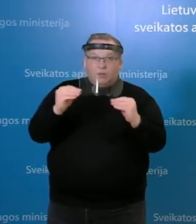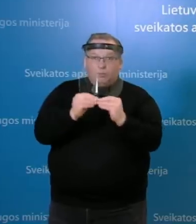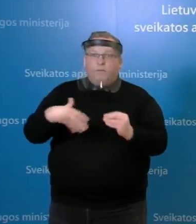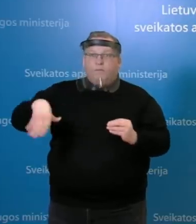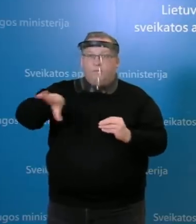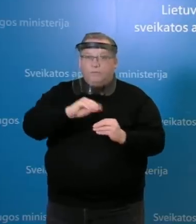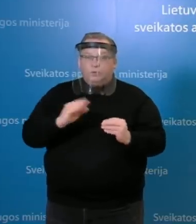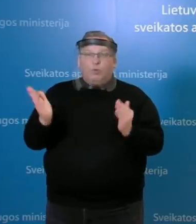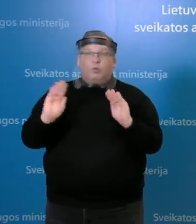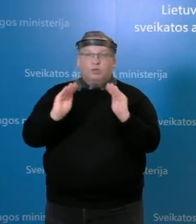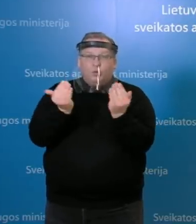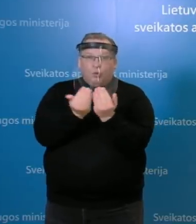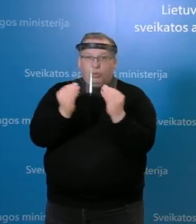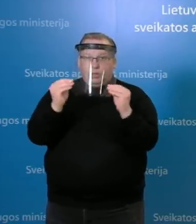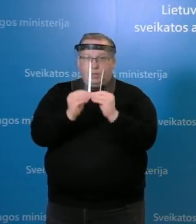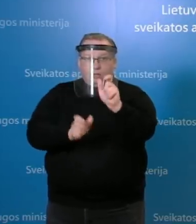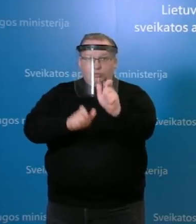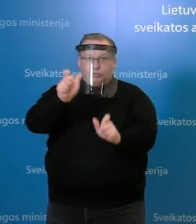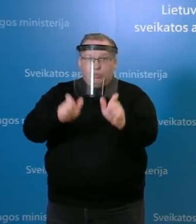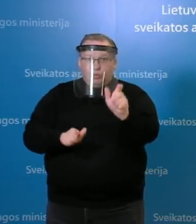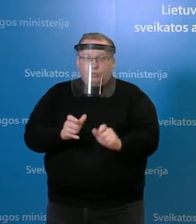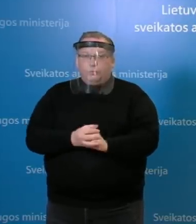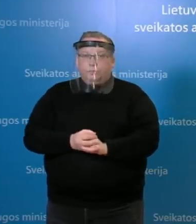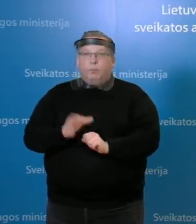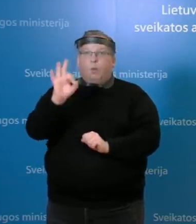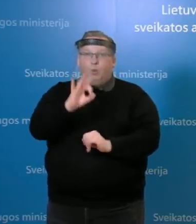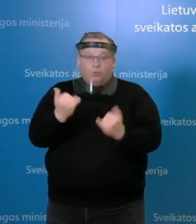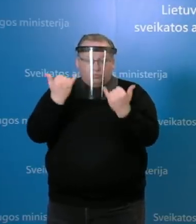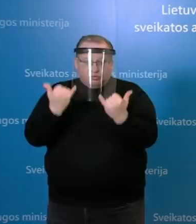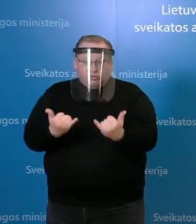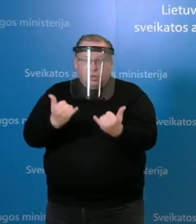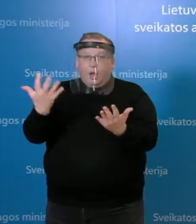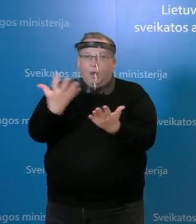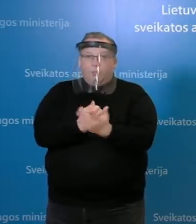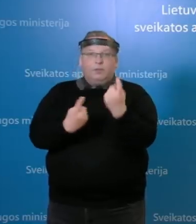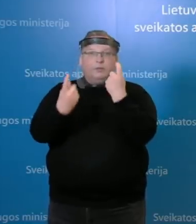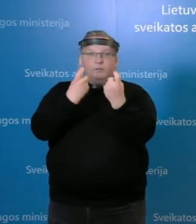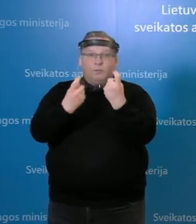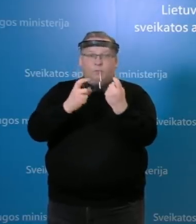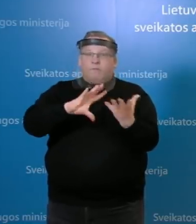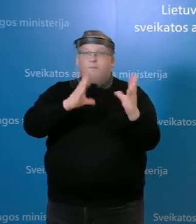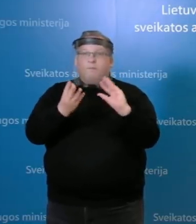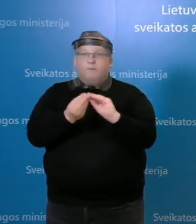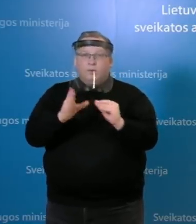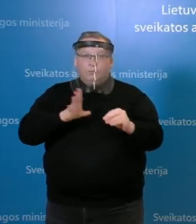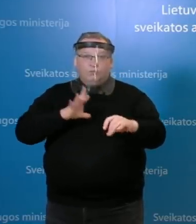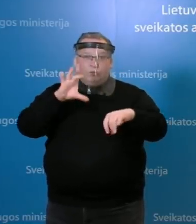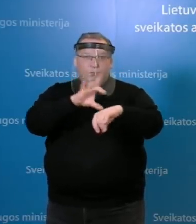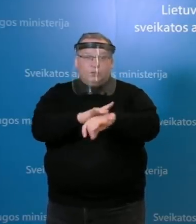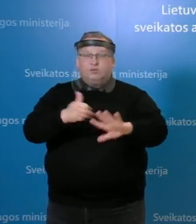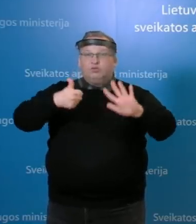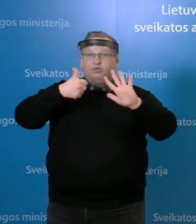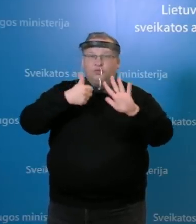viso izoliuota dešimt asmenų. Na, o apie šiandien gautą atveju iš viso buvo nustatyti šeši